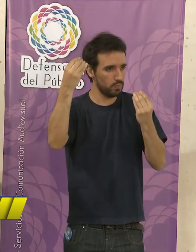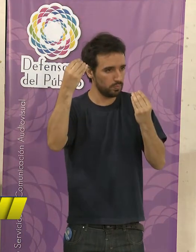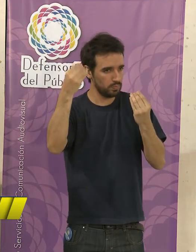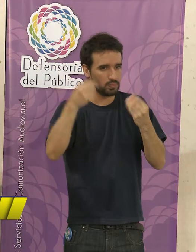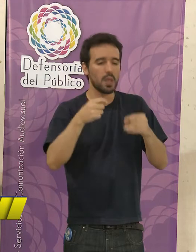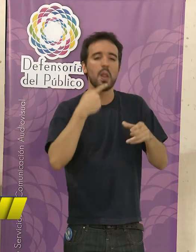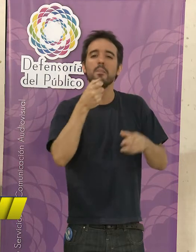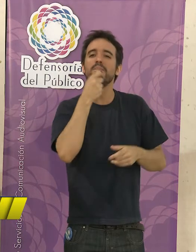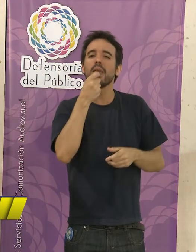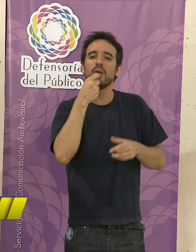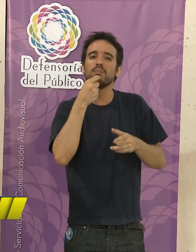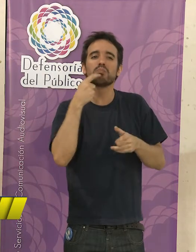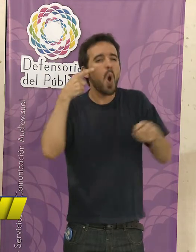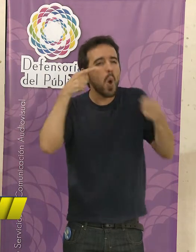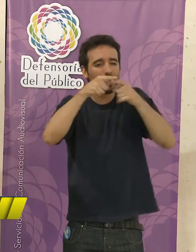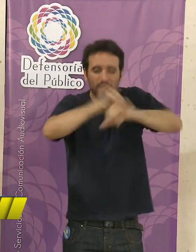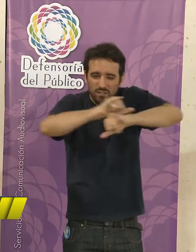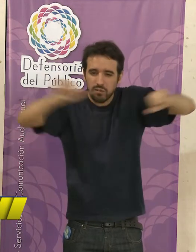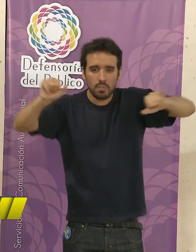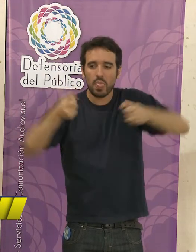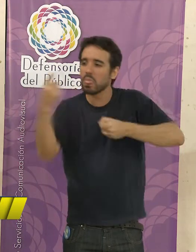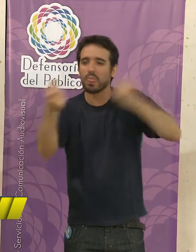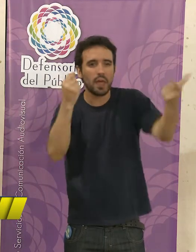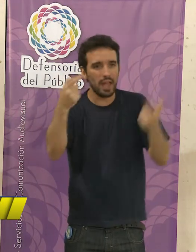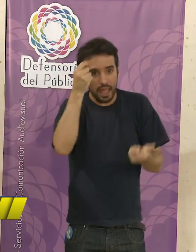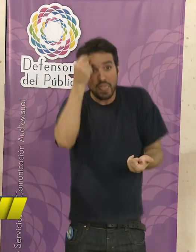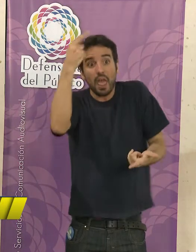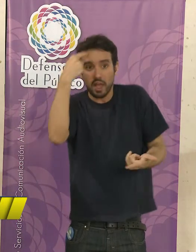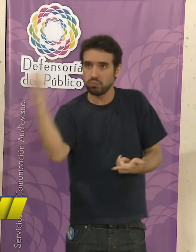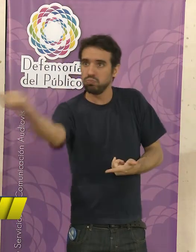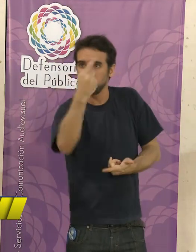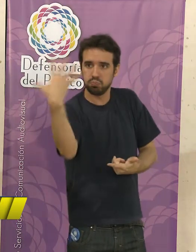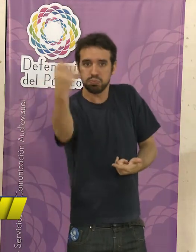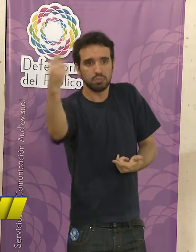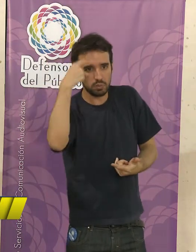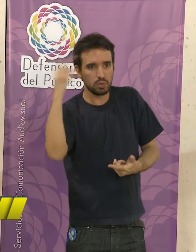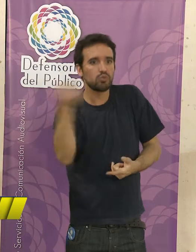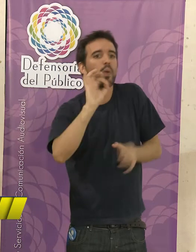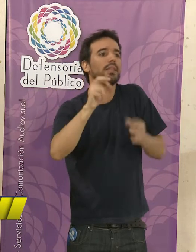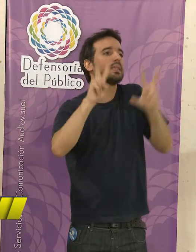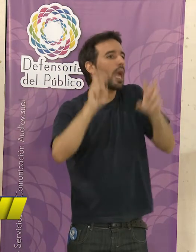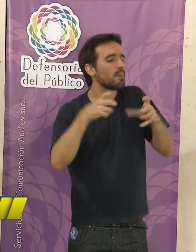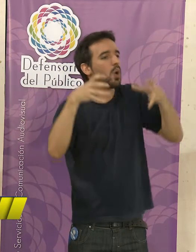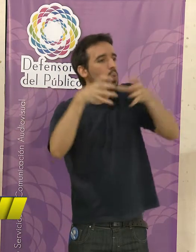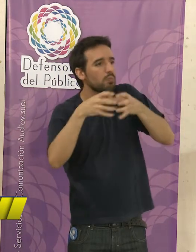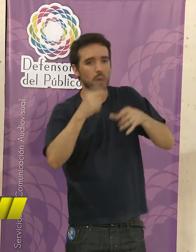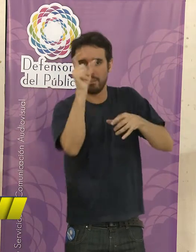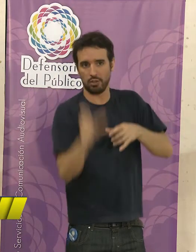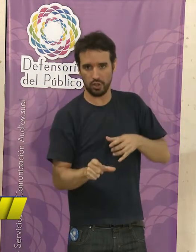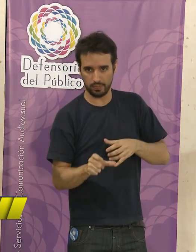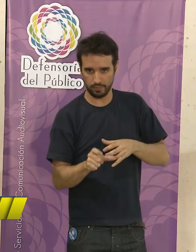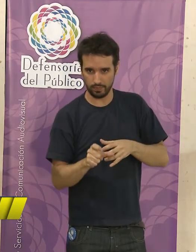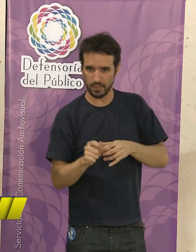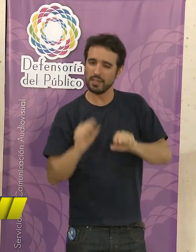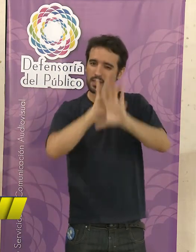informar, difunde ideas para que las personas puedan tomar una posición frente a acontecimientos, grupos o individuos. Está claro que